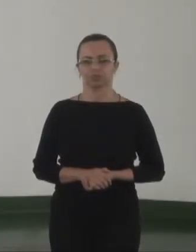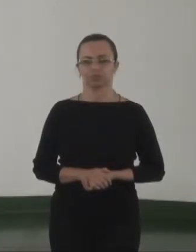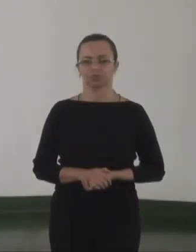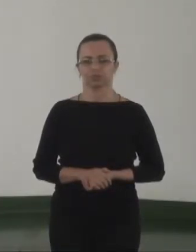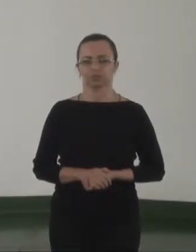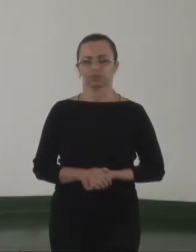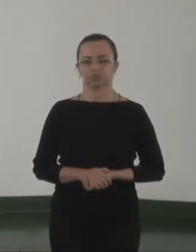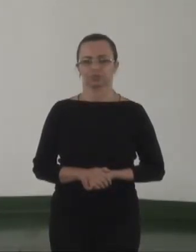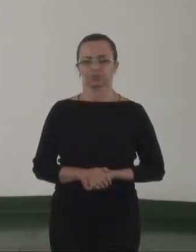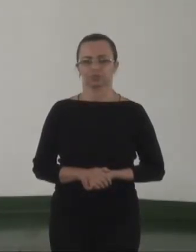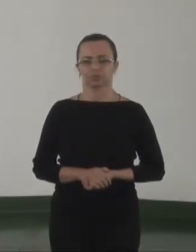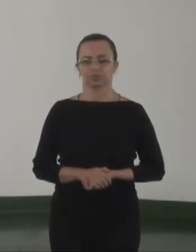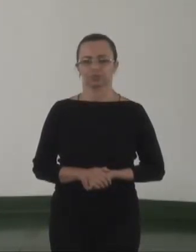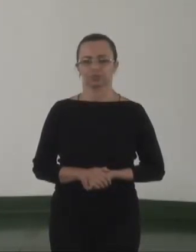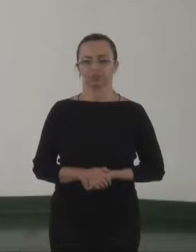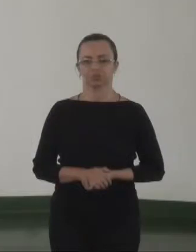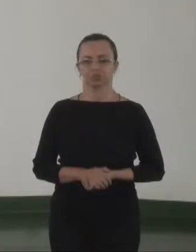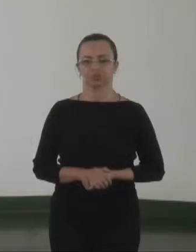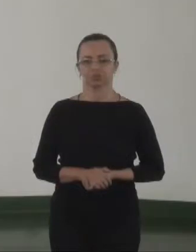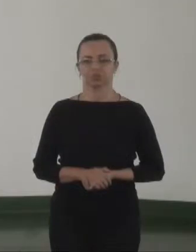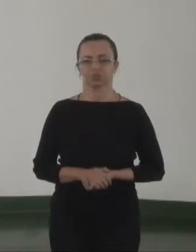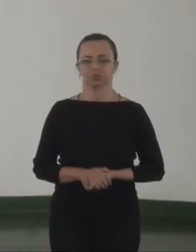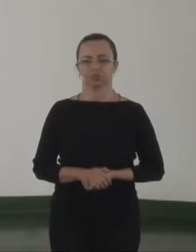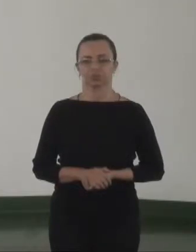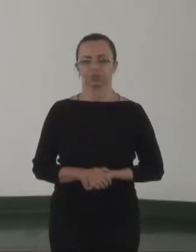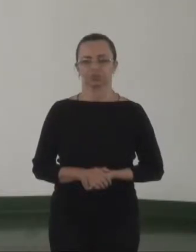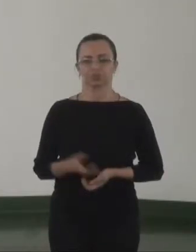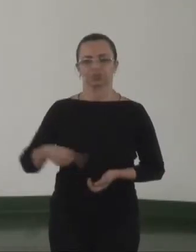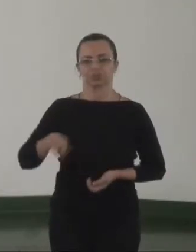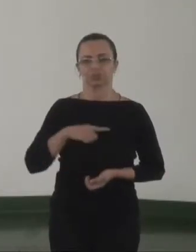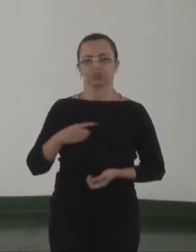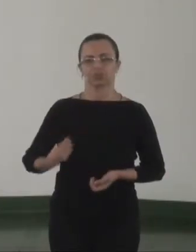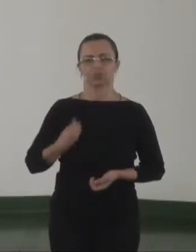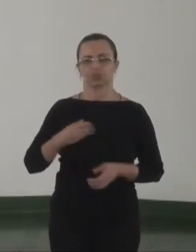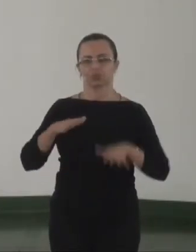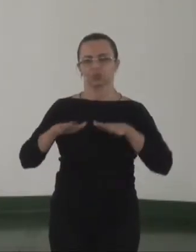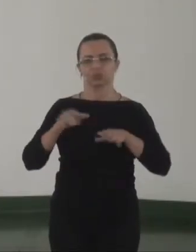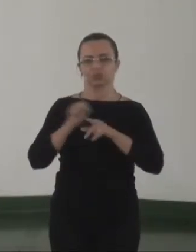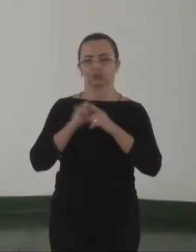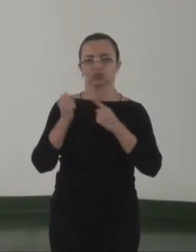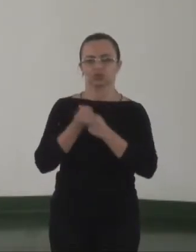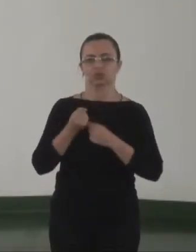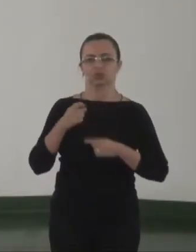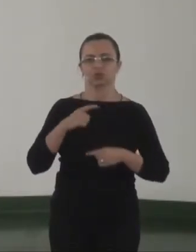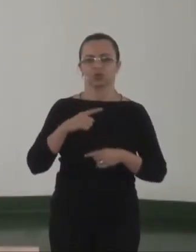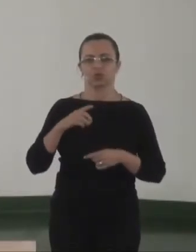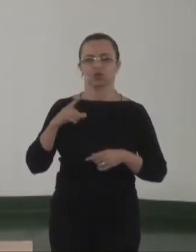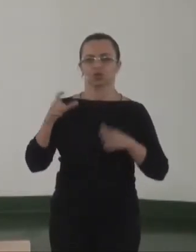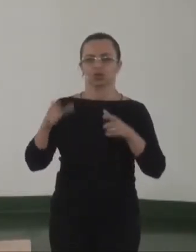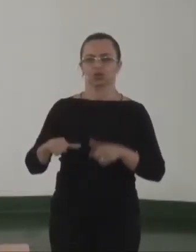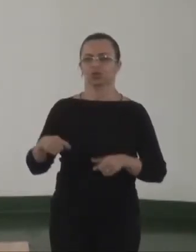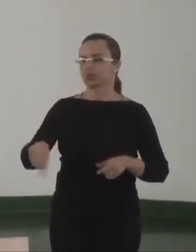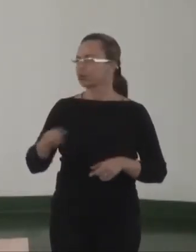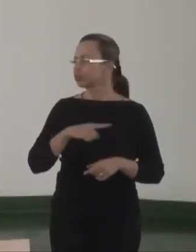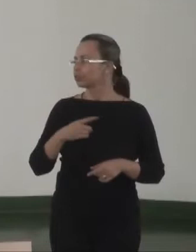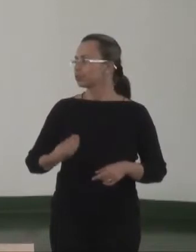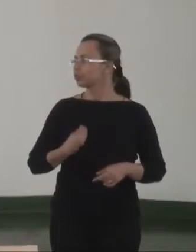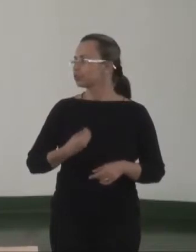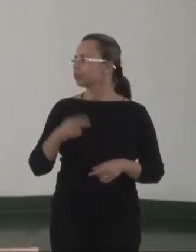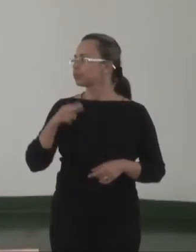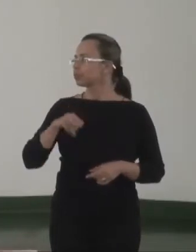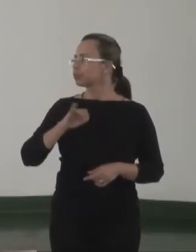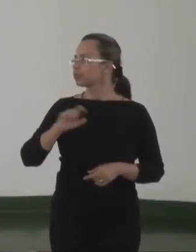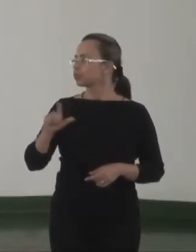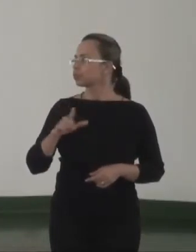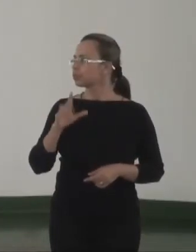de audiências públicas, juntamente com os movimentos sociais locais e em nível também nacional. Esse nível